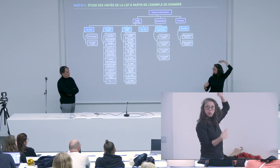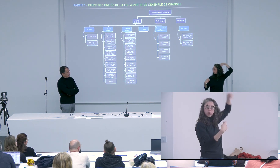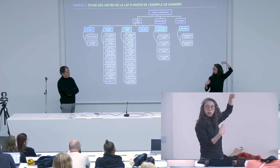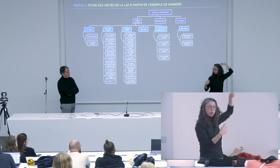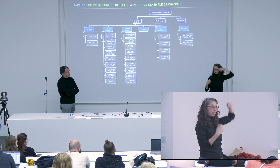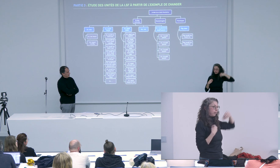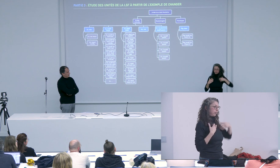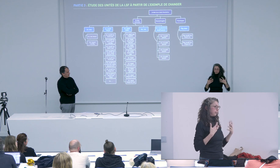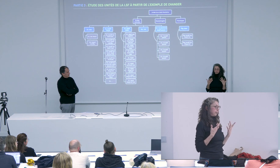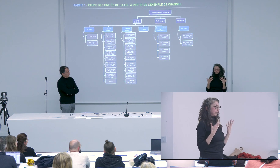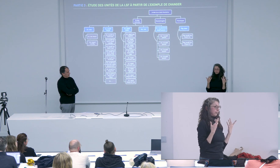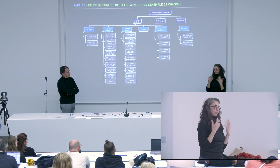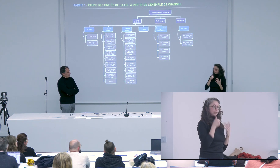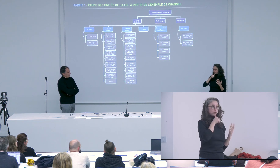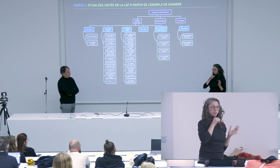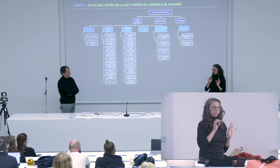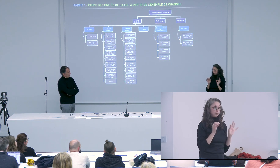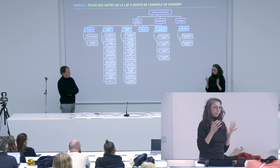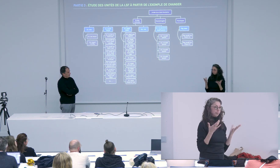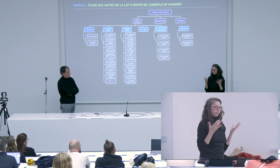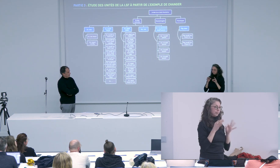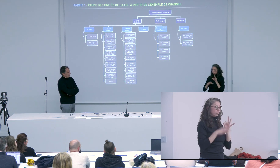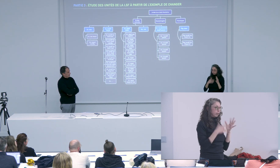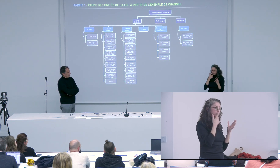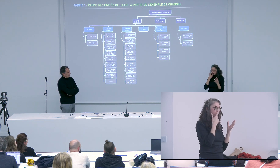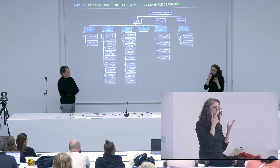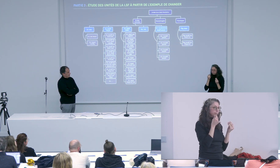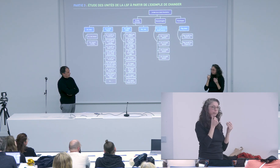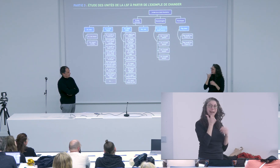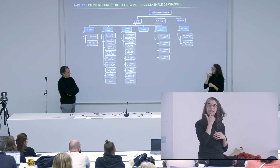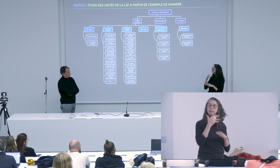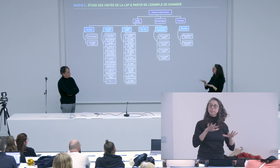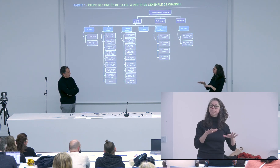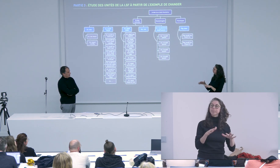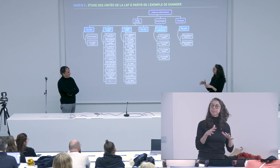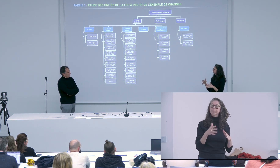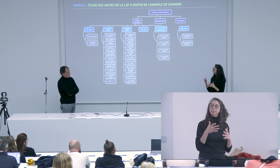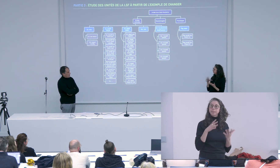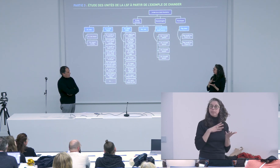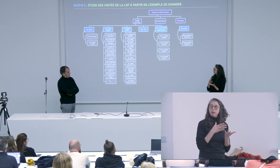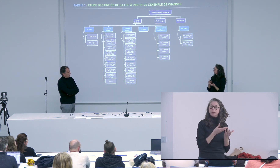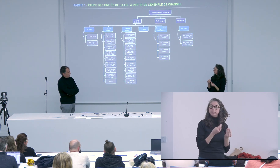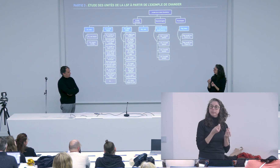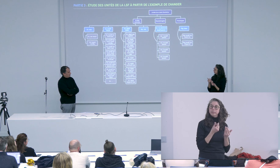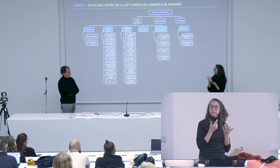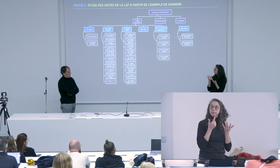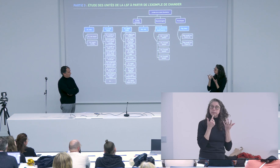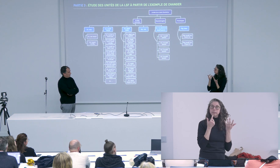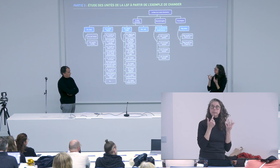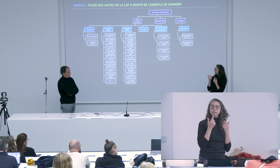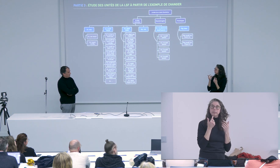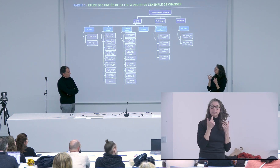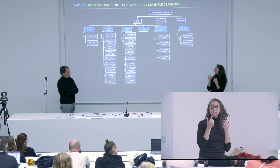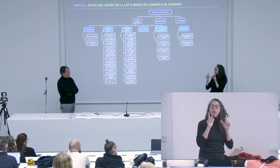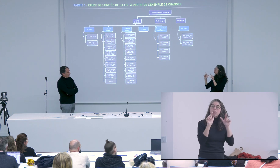le corpus donc là c'était compliqué pour moi et donc voilà cette patience était problématique